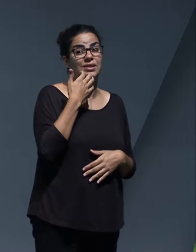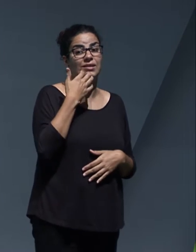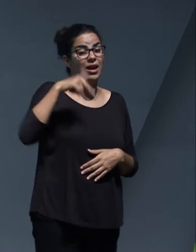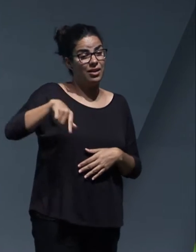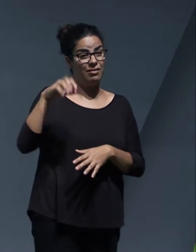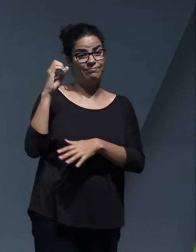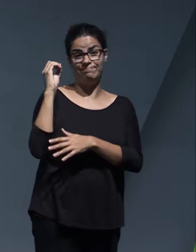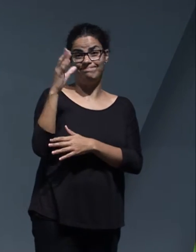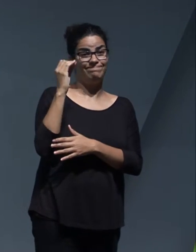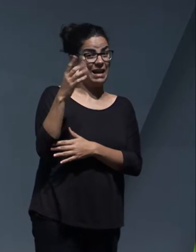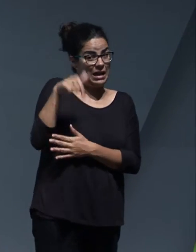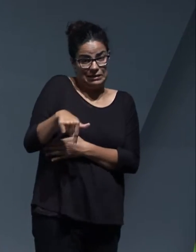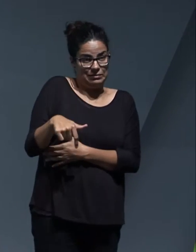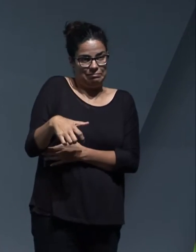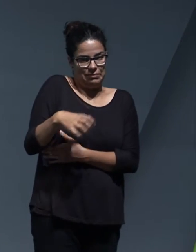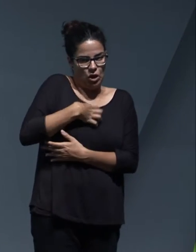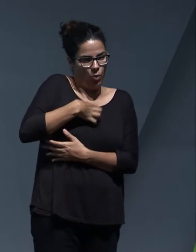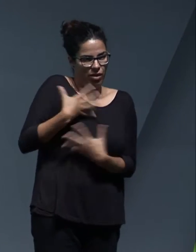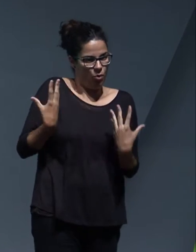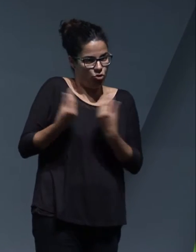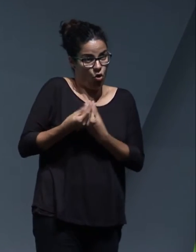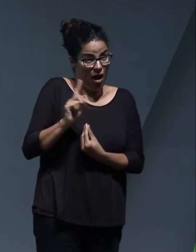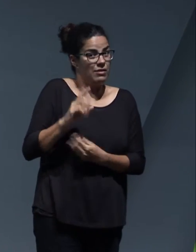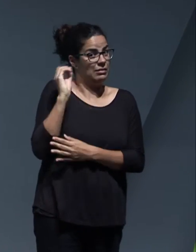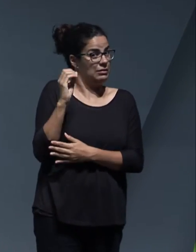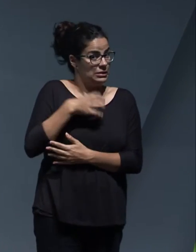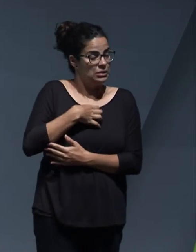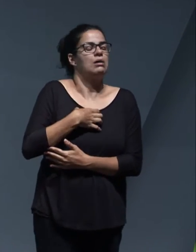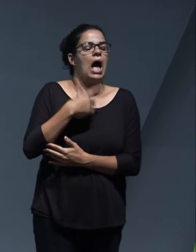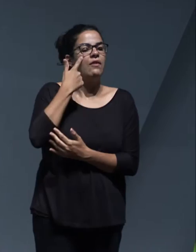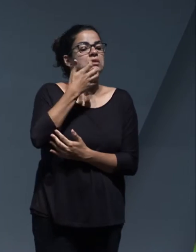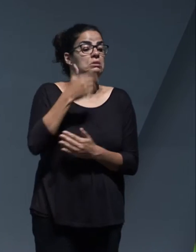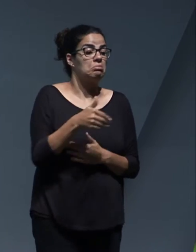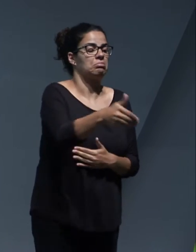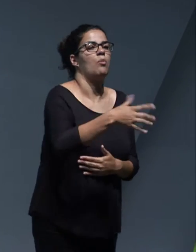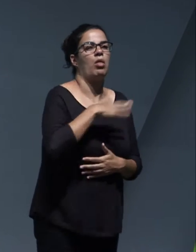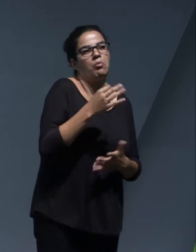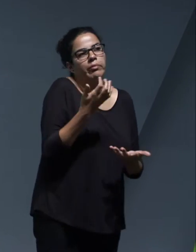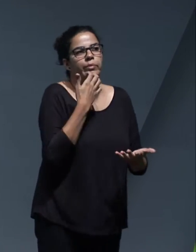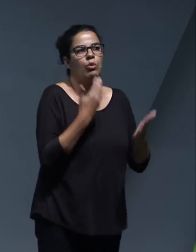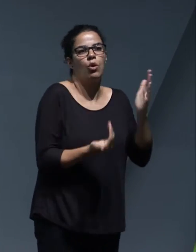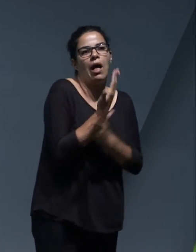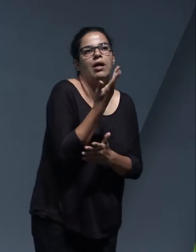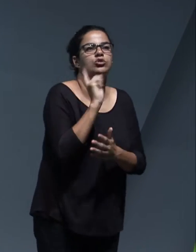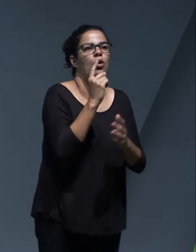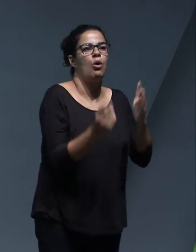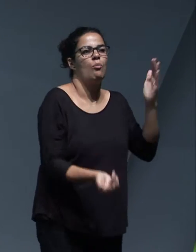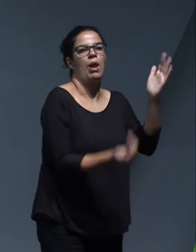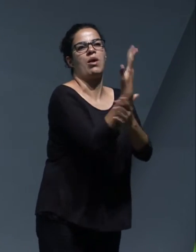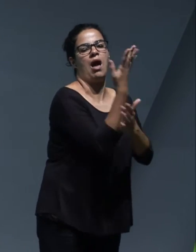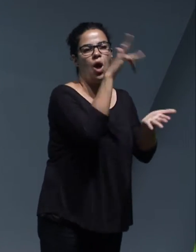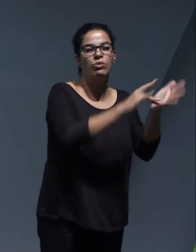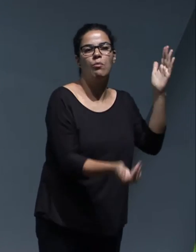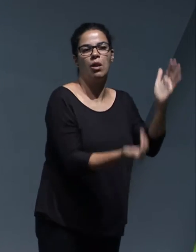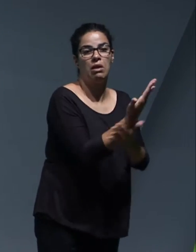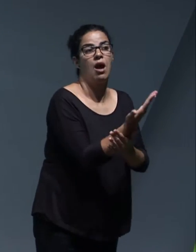cobertura en estos dos días, poder organizar una especie de jornada, una mañana, que permita tener algo